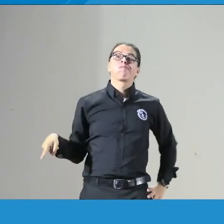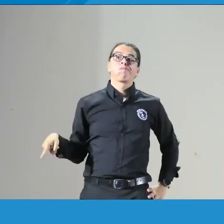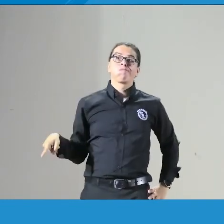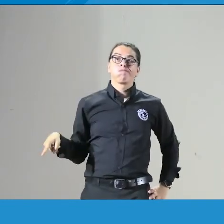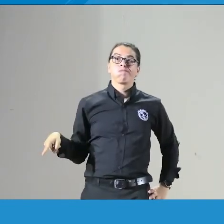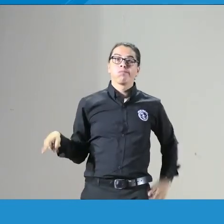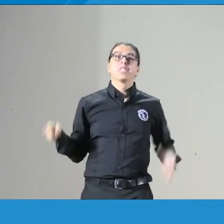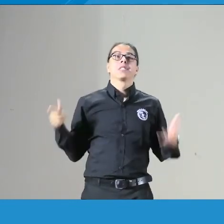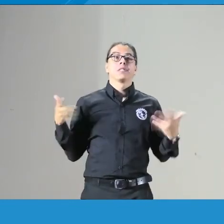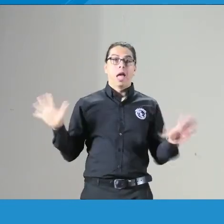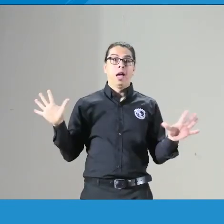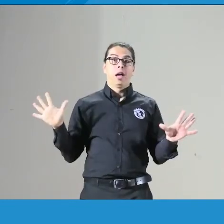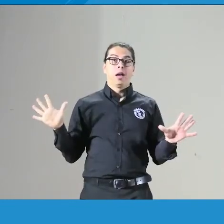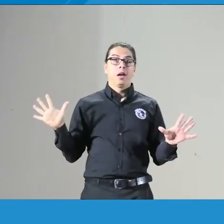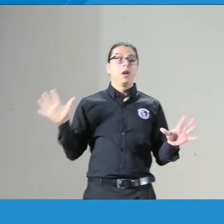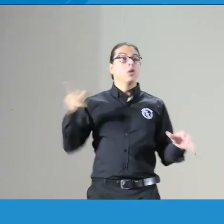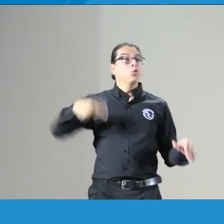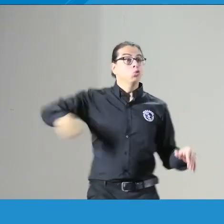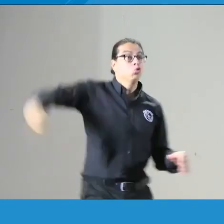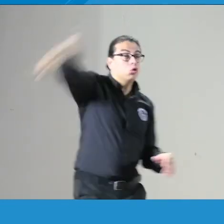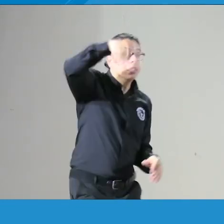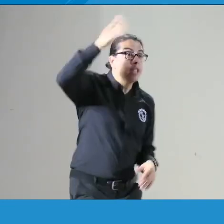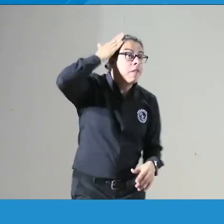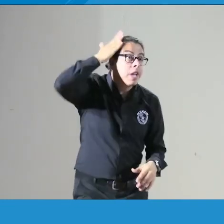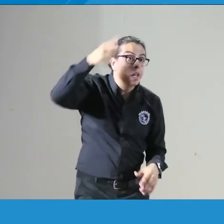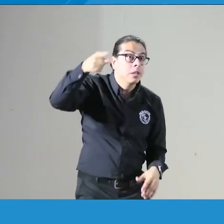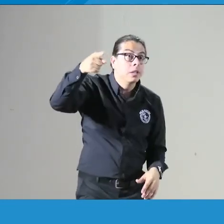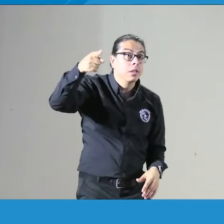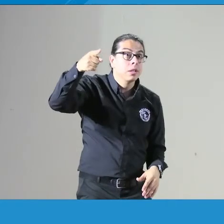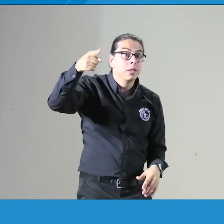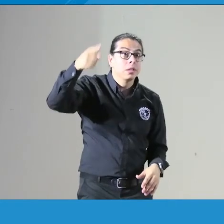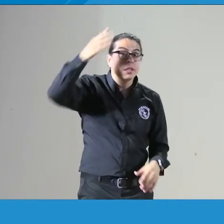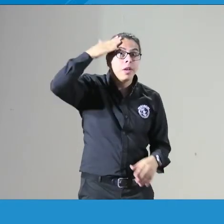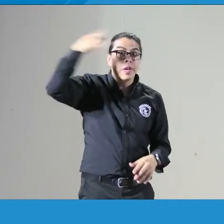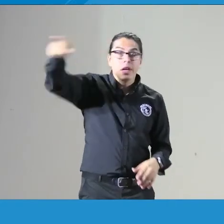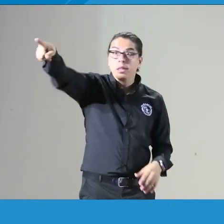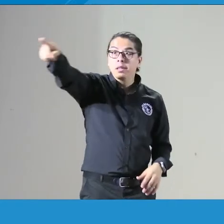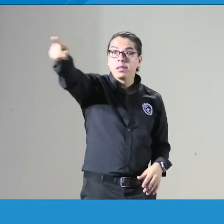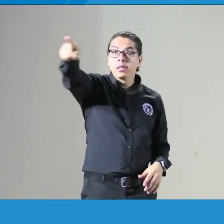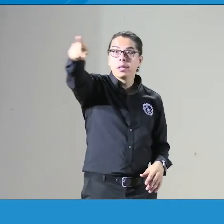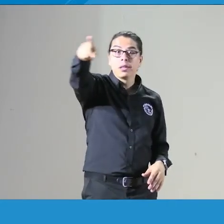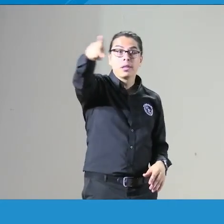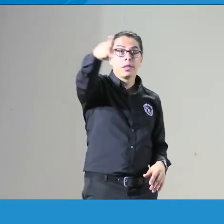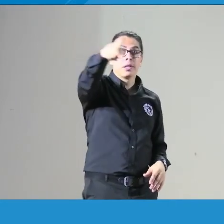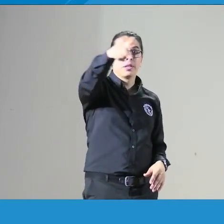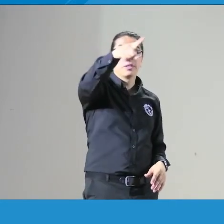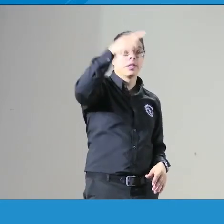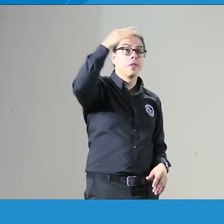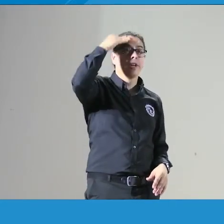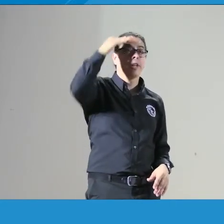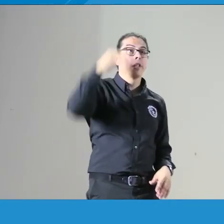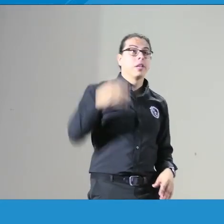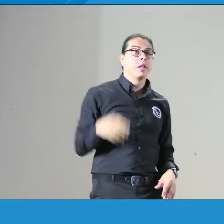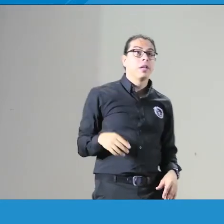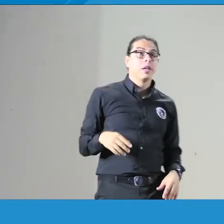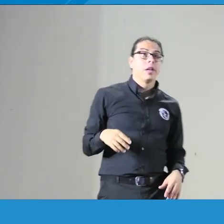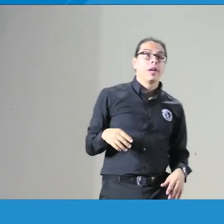ya está ¿ustedes sabían eso? ¿ustedes sabían eso? ¿sí lo sabían?